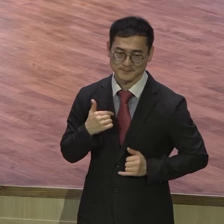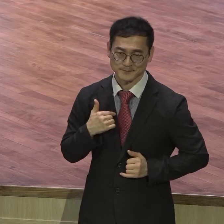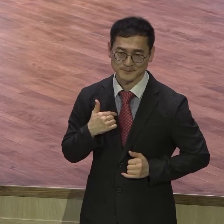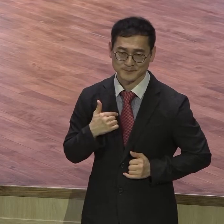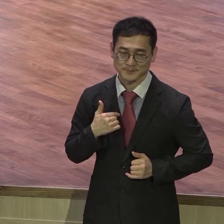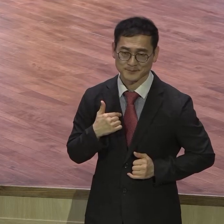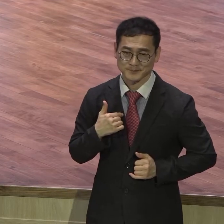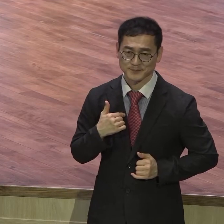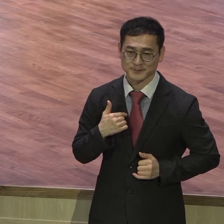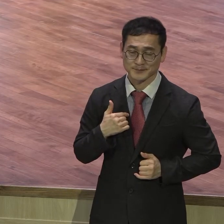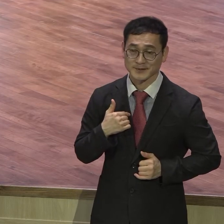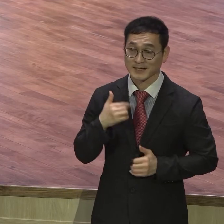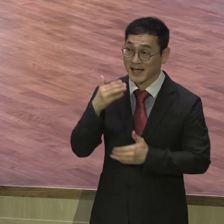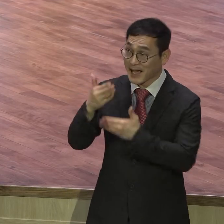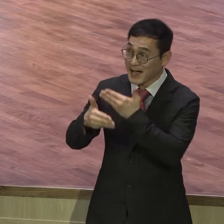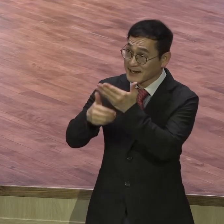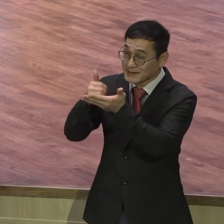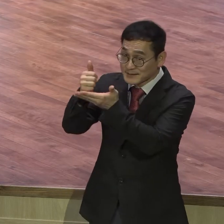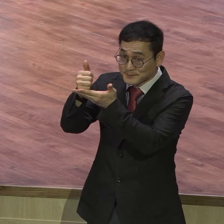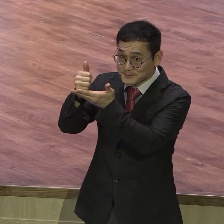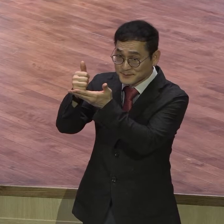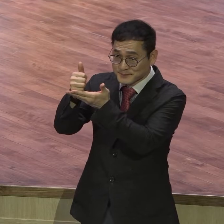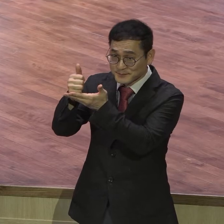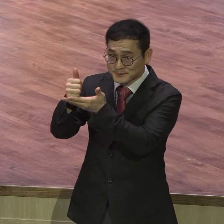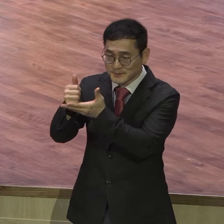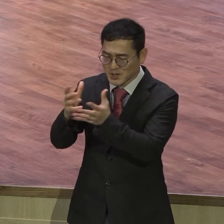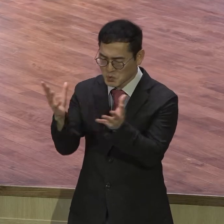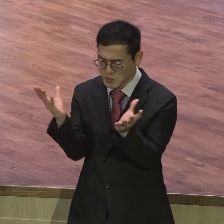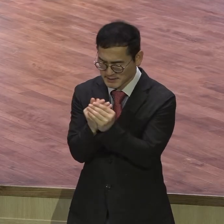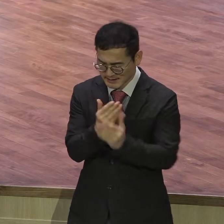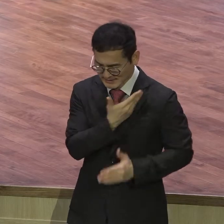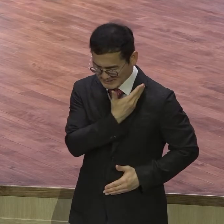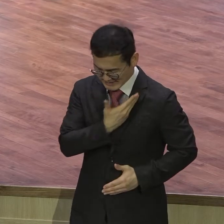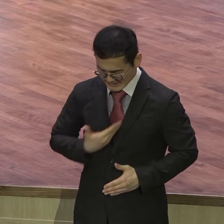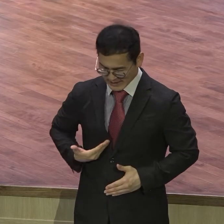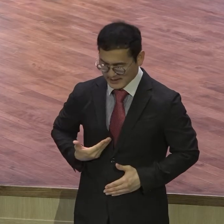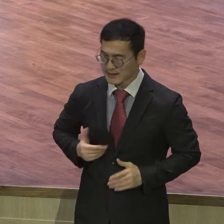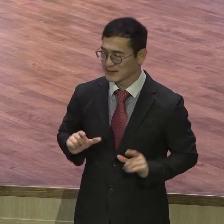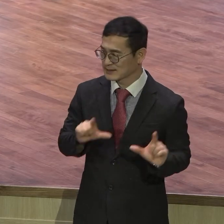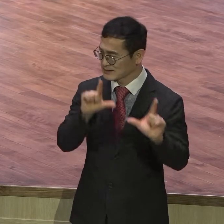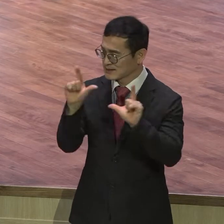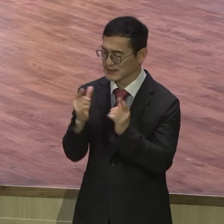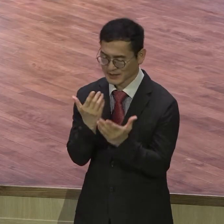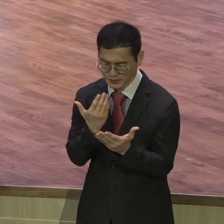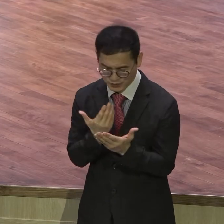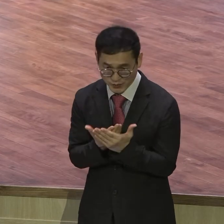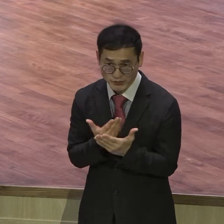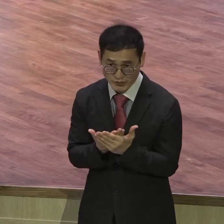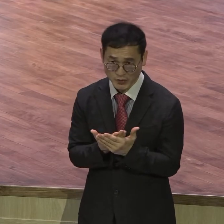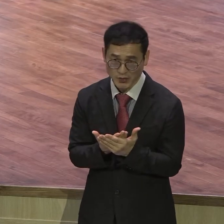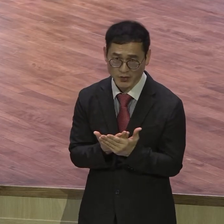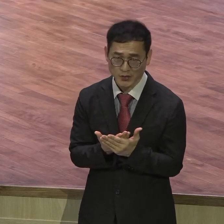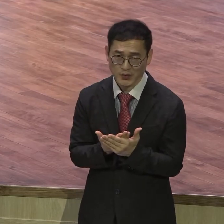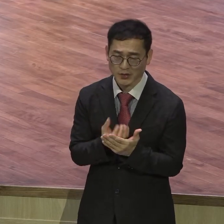그리스도의 절대 제자의 삶을 설계하여 주옵소서 이런 영적인